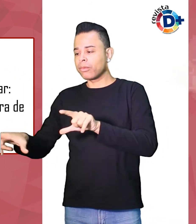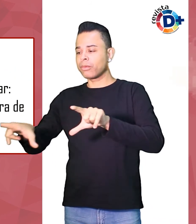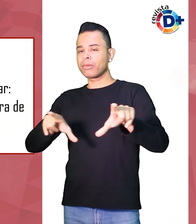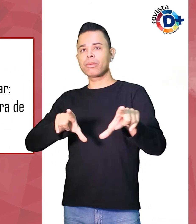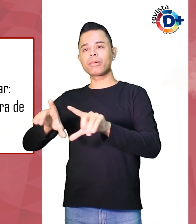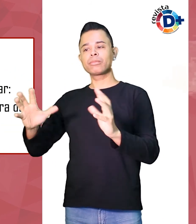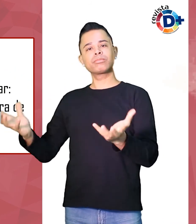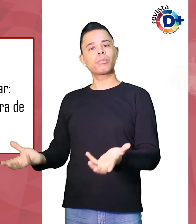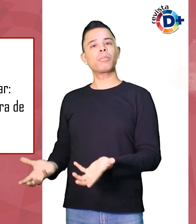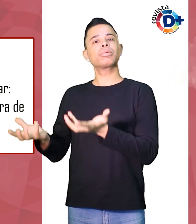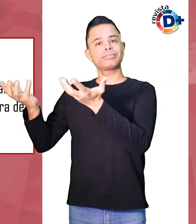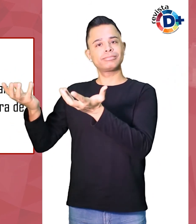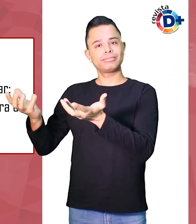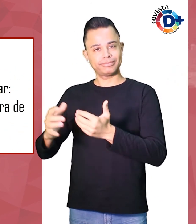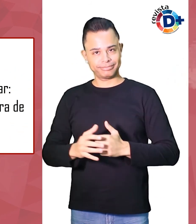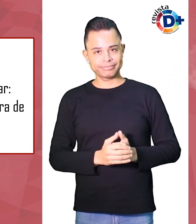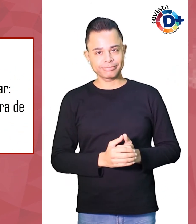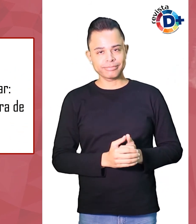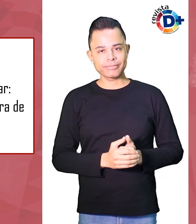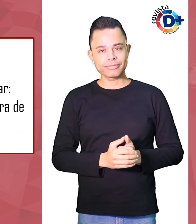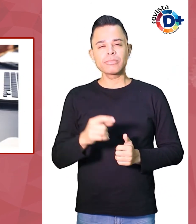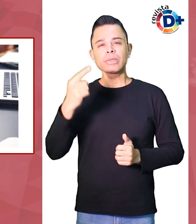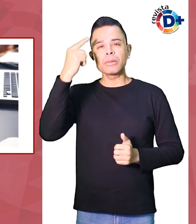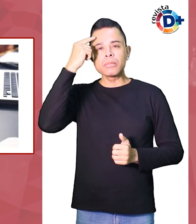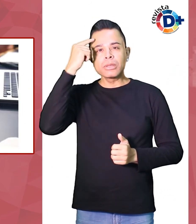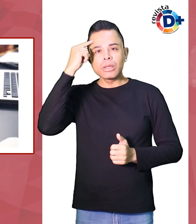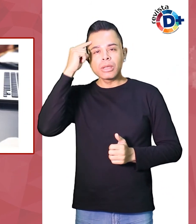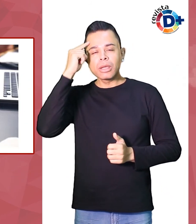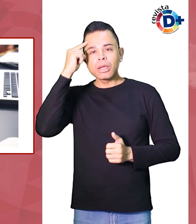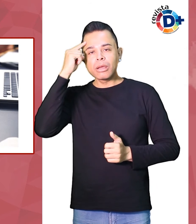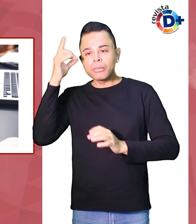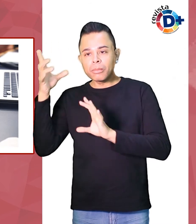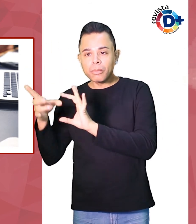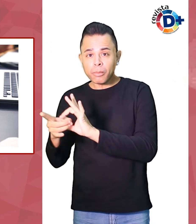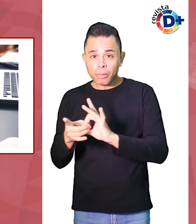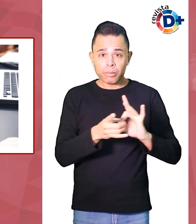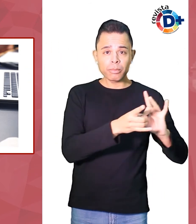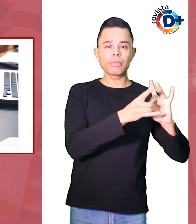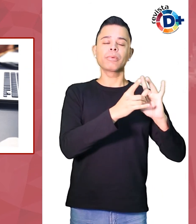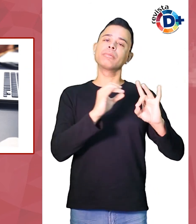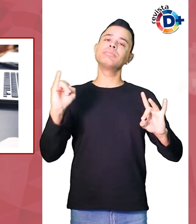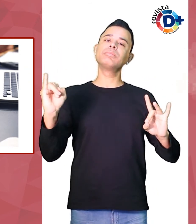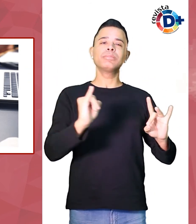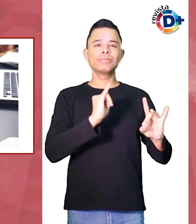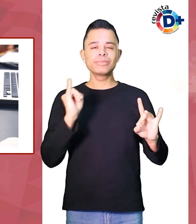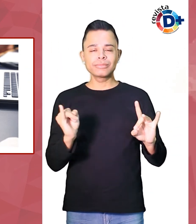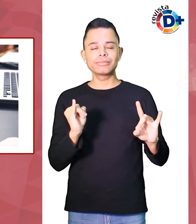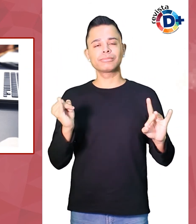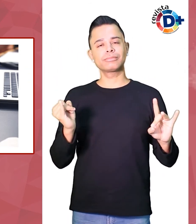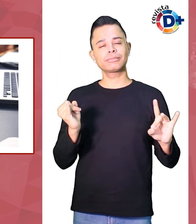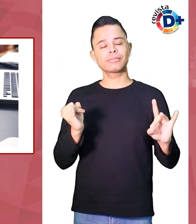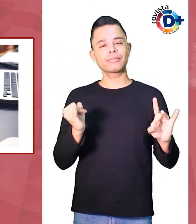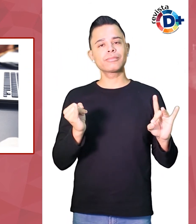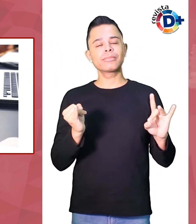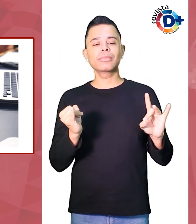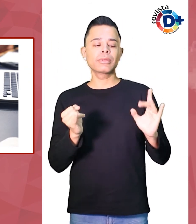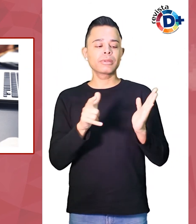Na mesma linha de pensamento trazemos a importância e necessidade da escrita como